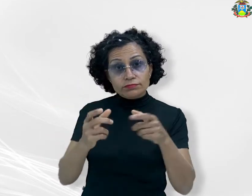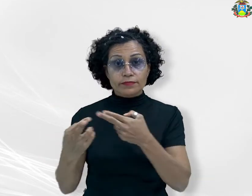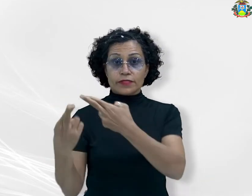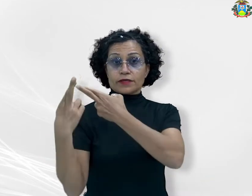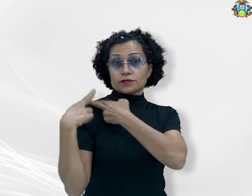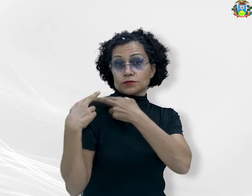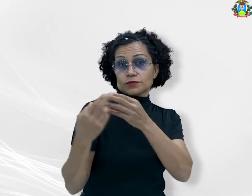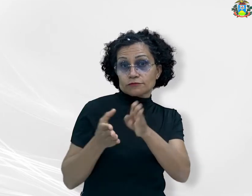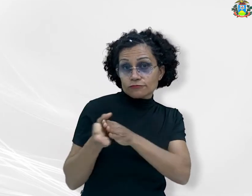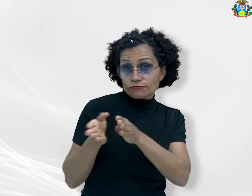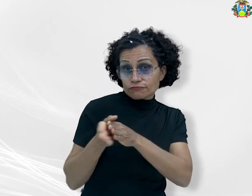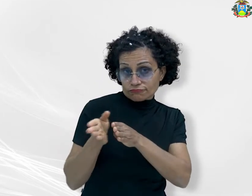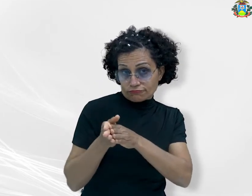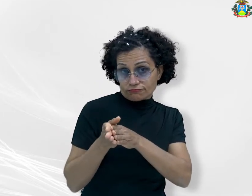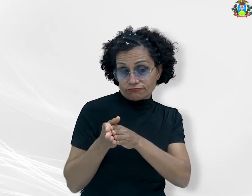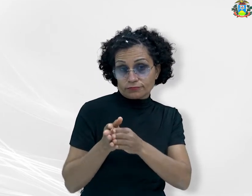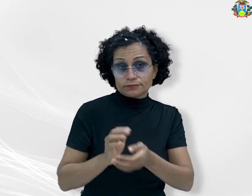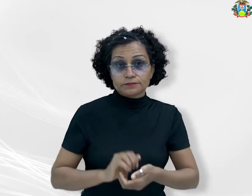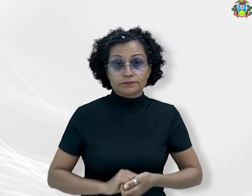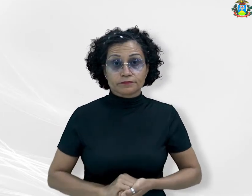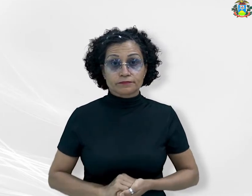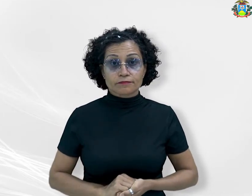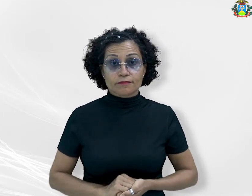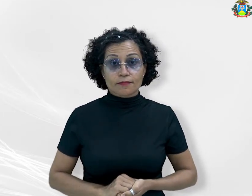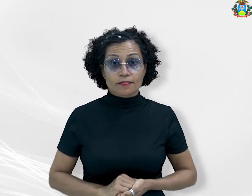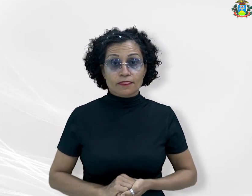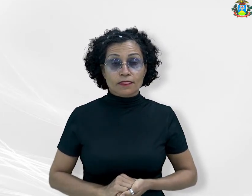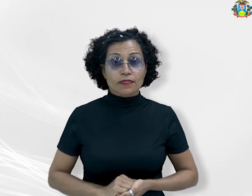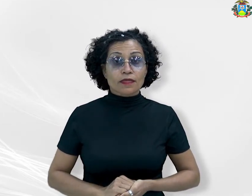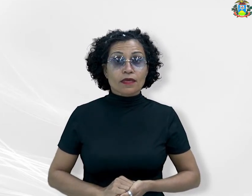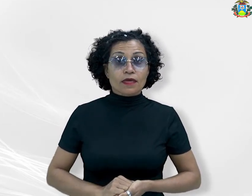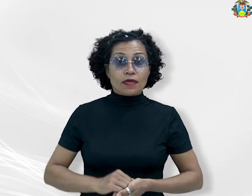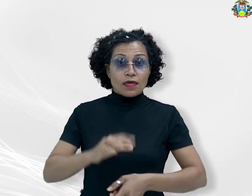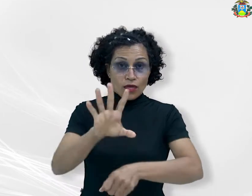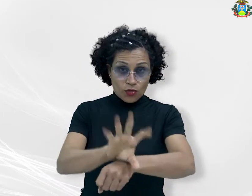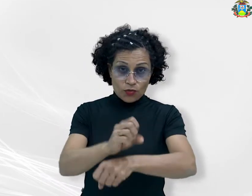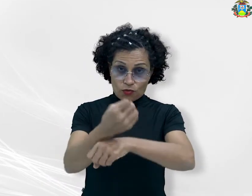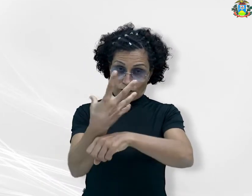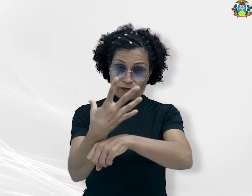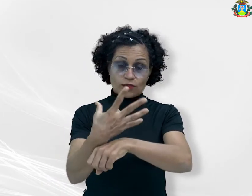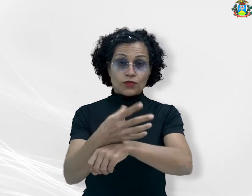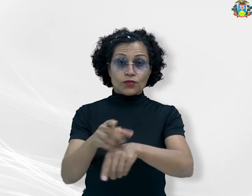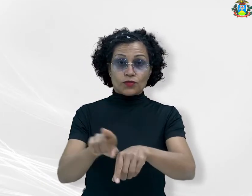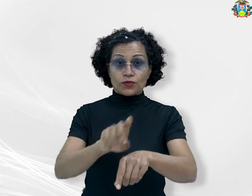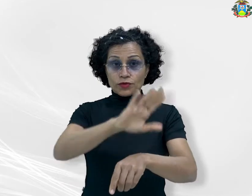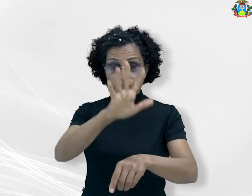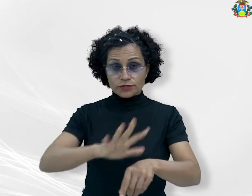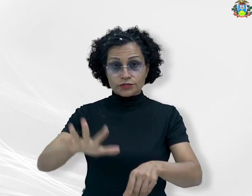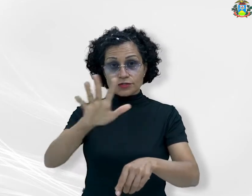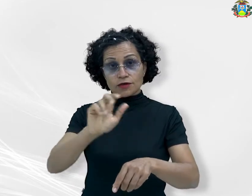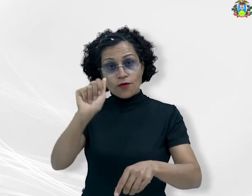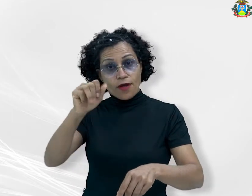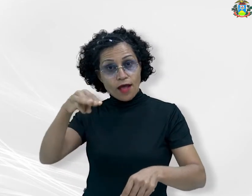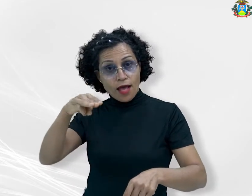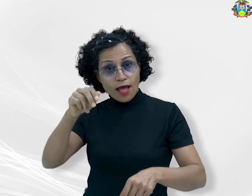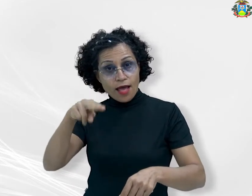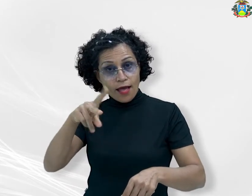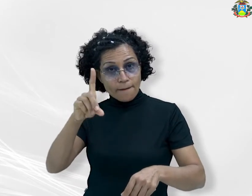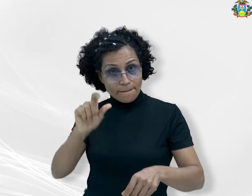as devidas orientações. Além da ouvidora geral, participaram da visita as servidoras Amanda Irigoen Correia da